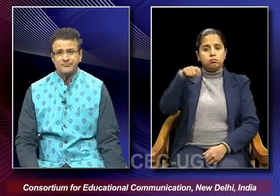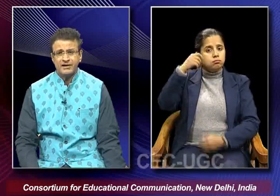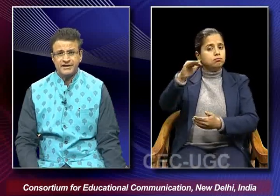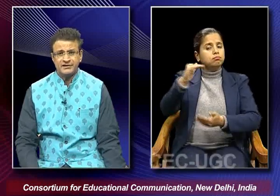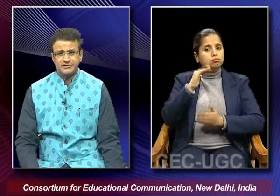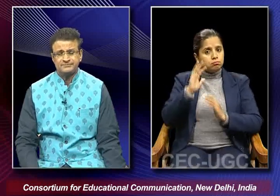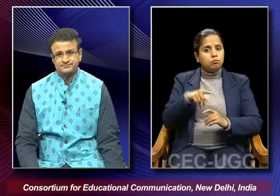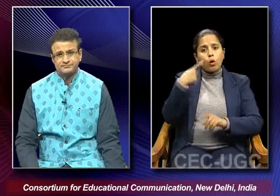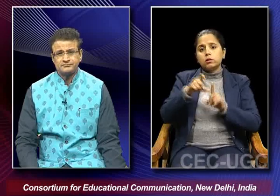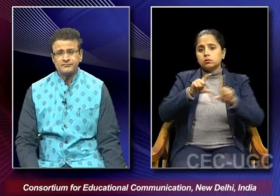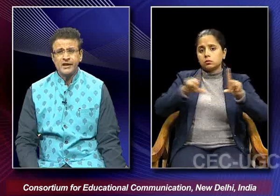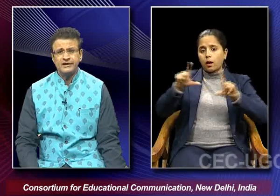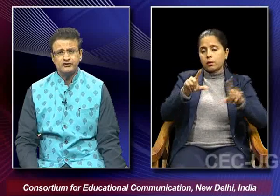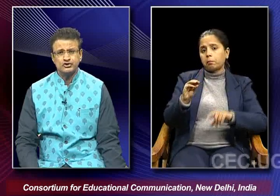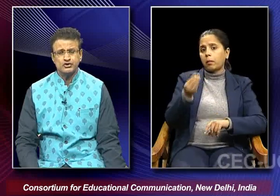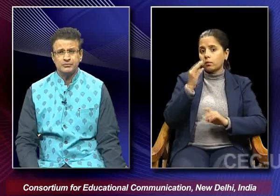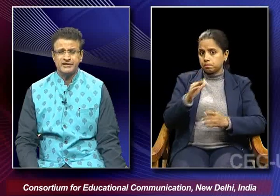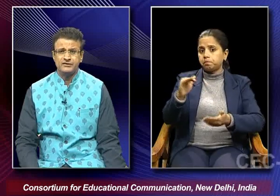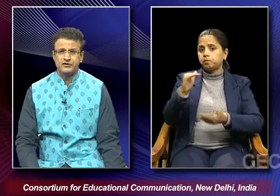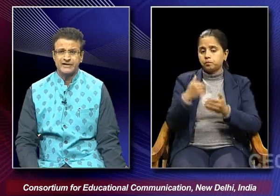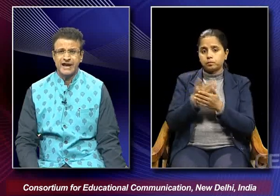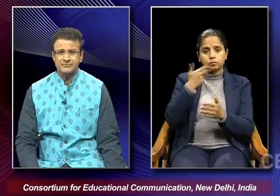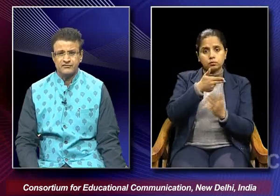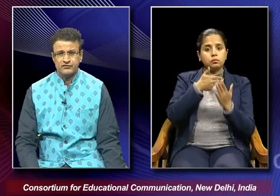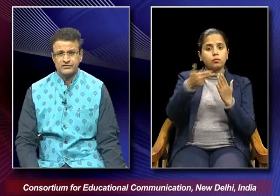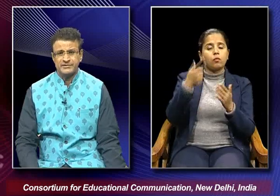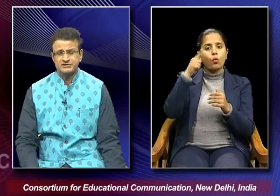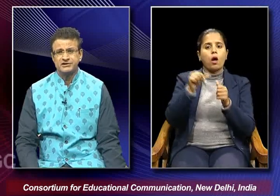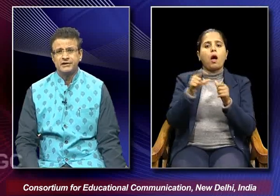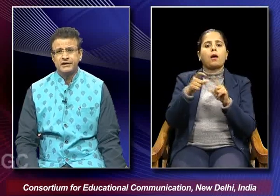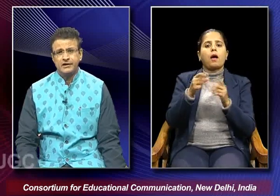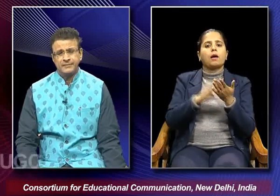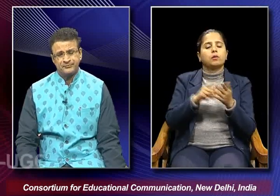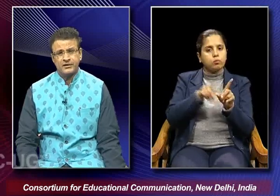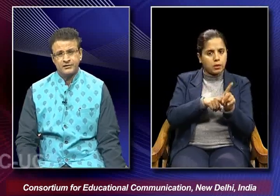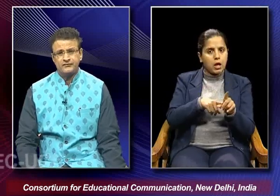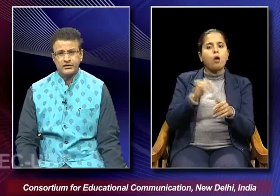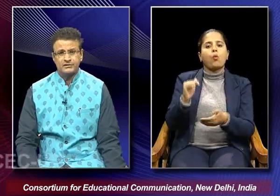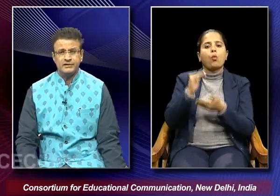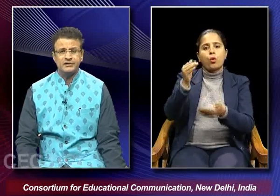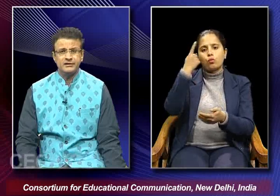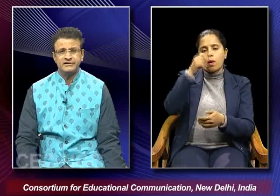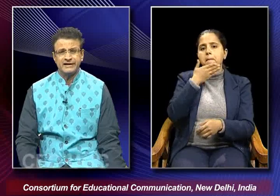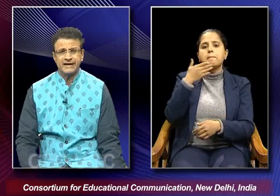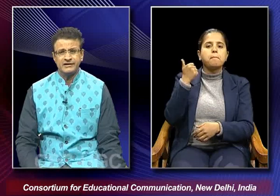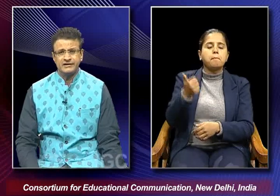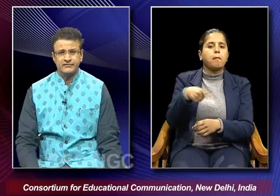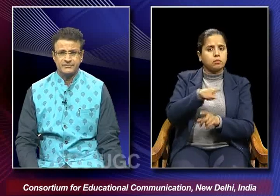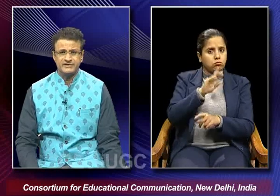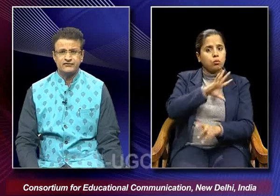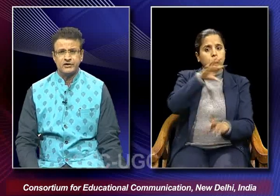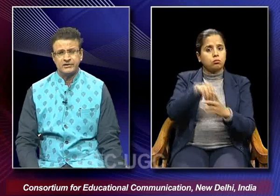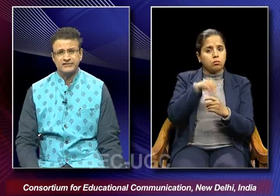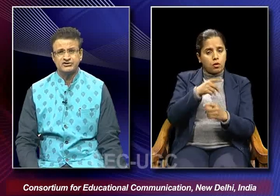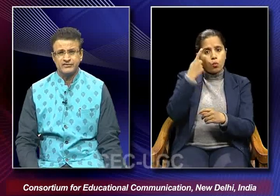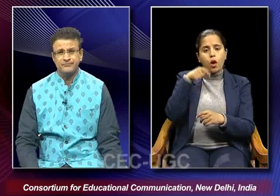director and it was also a nominee for the academy award for the best uh foreign in the in that category where